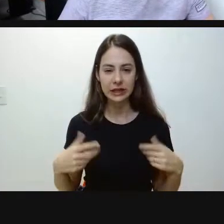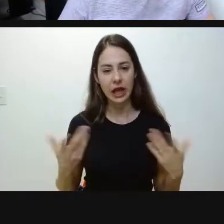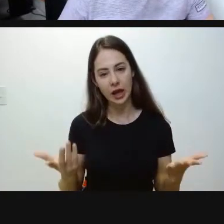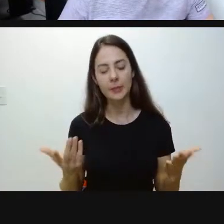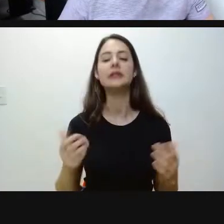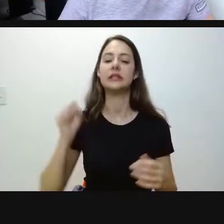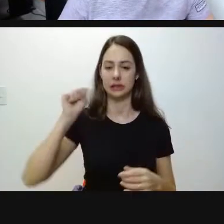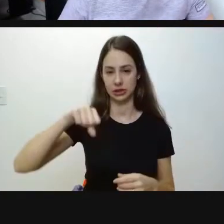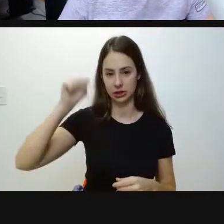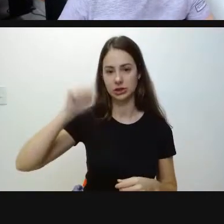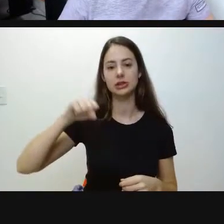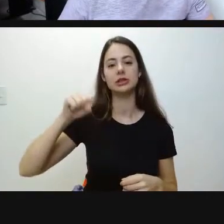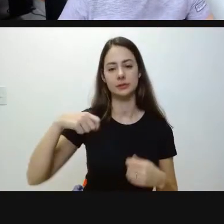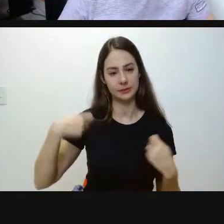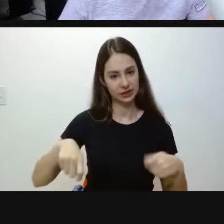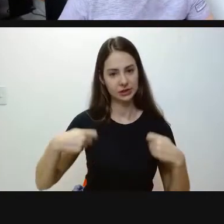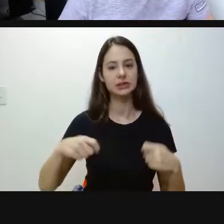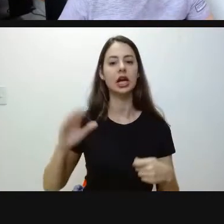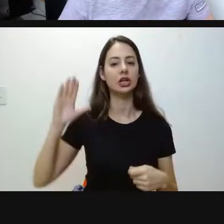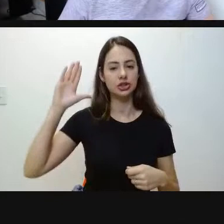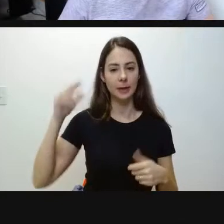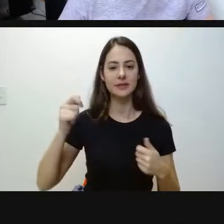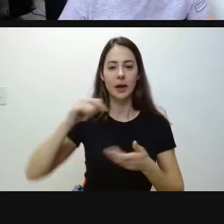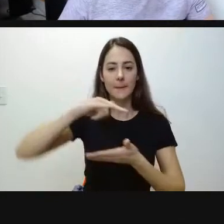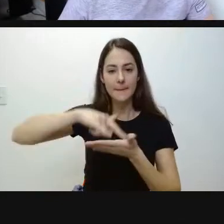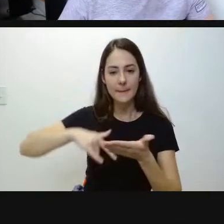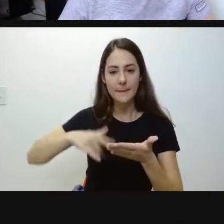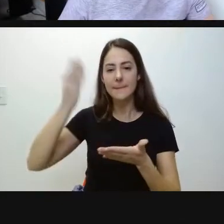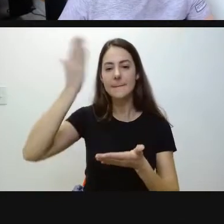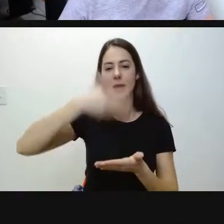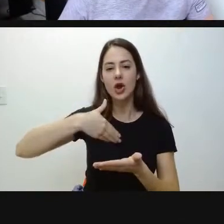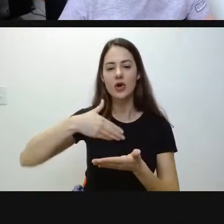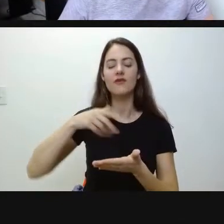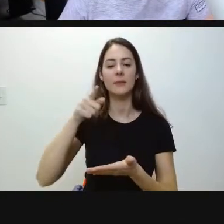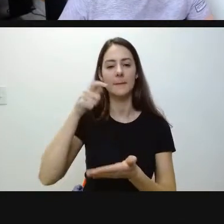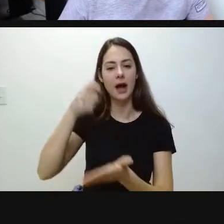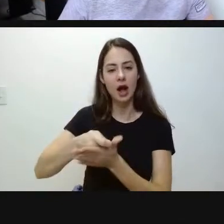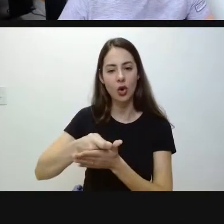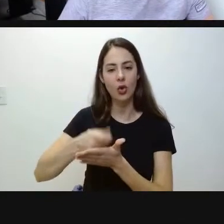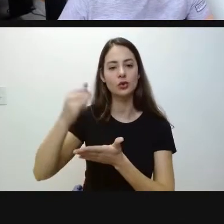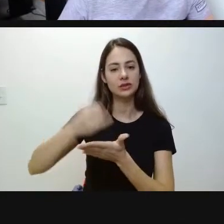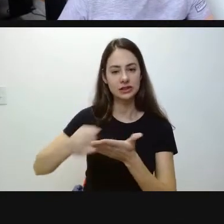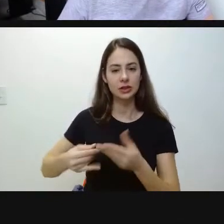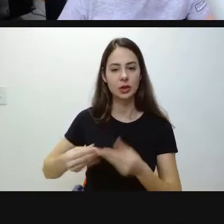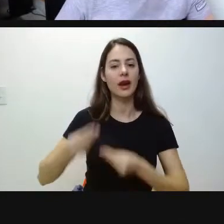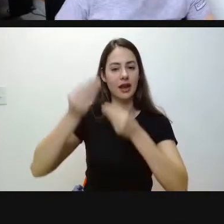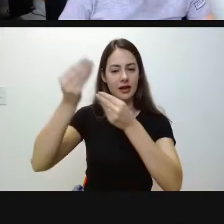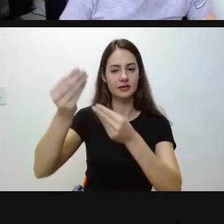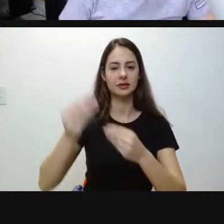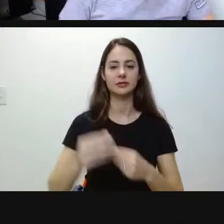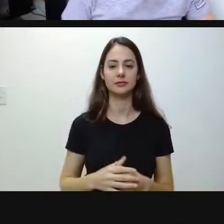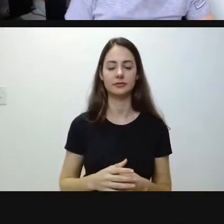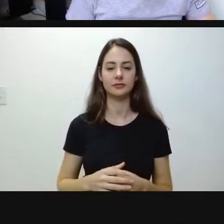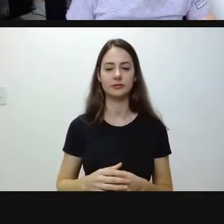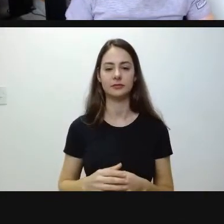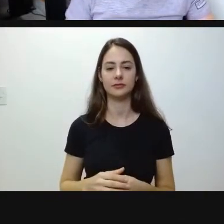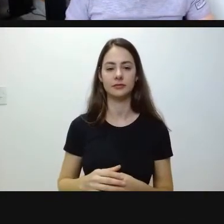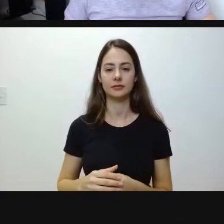Sim. O candidato deve levar o comprovante, né, de que pagou a inscrição e também o...